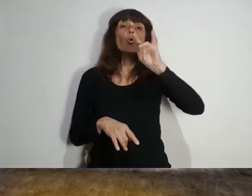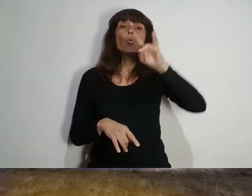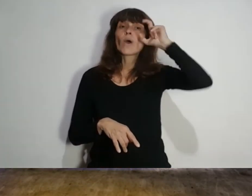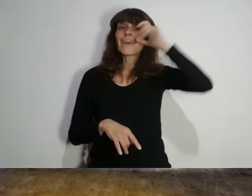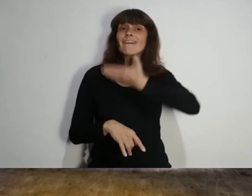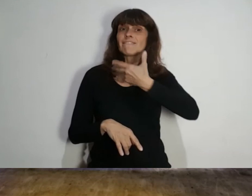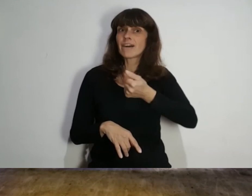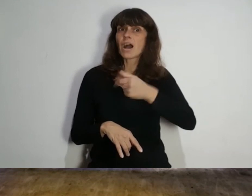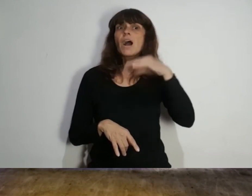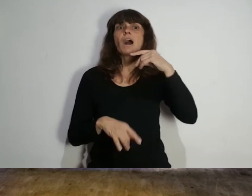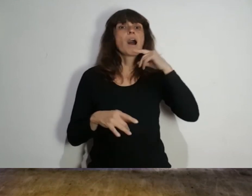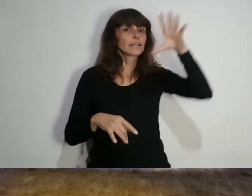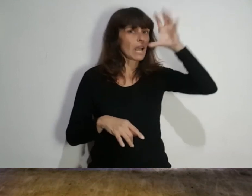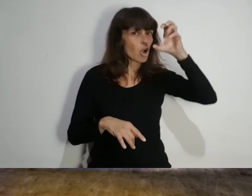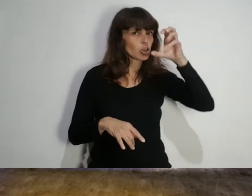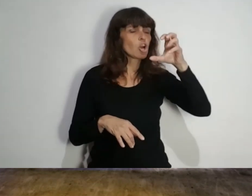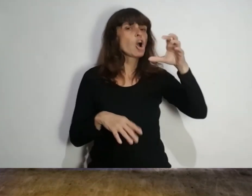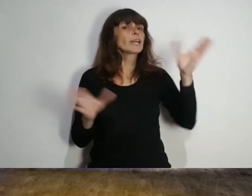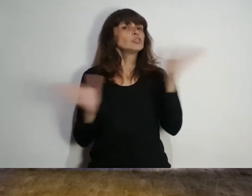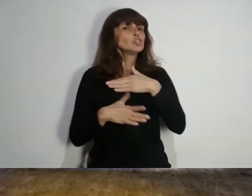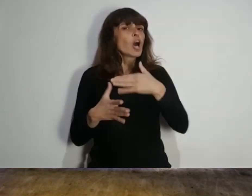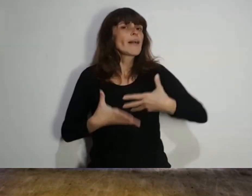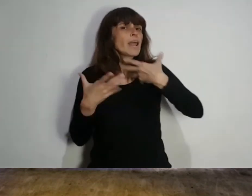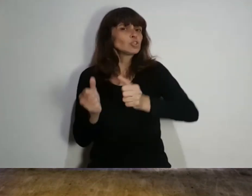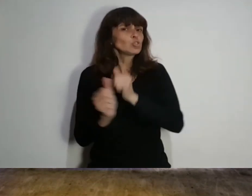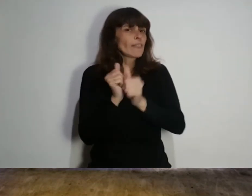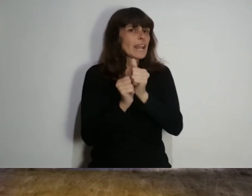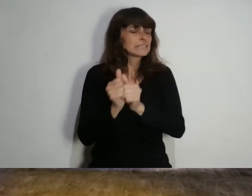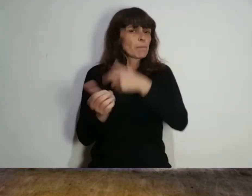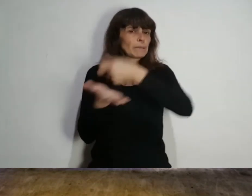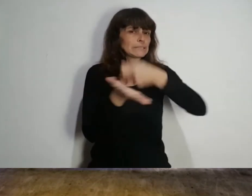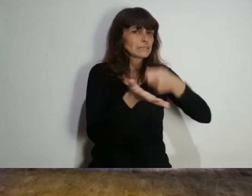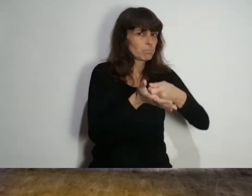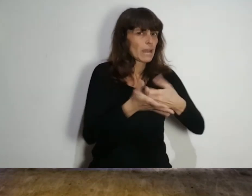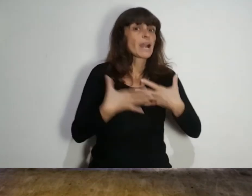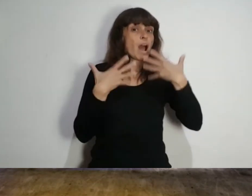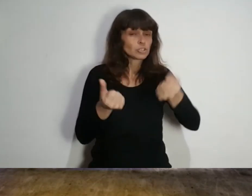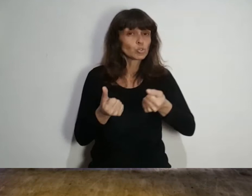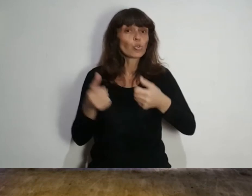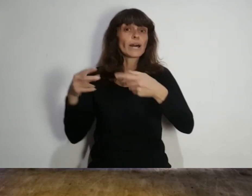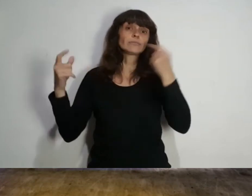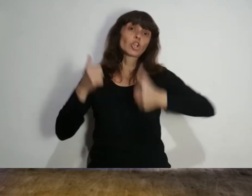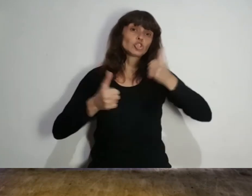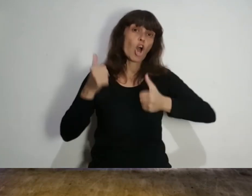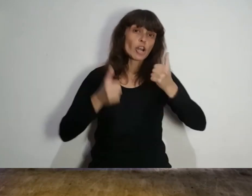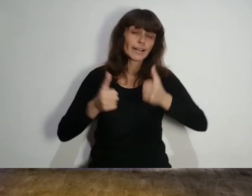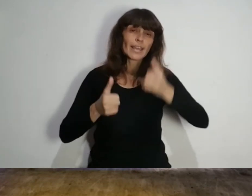ha recordado a los equipos participantes que las colaboraciones son fundamentales para la realización del torneo y para